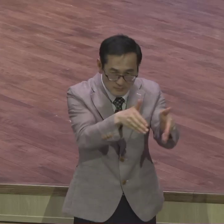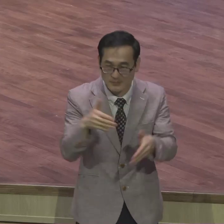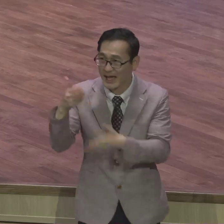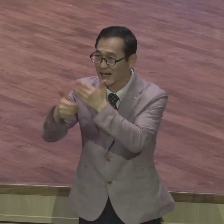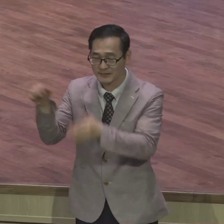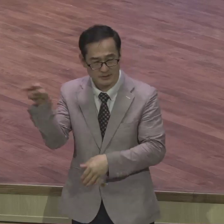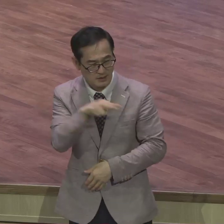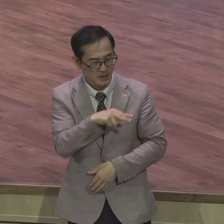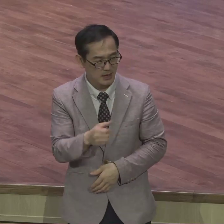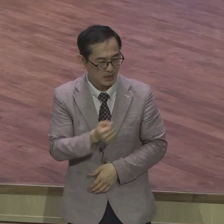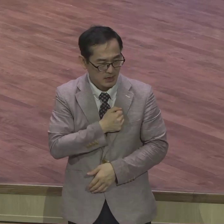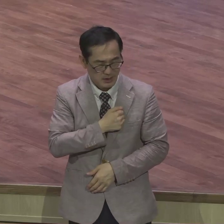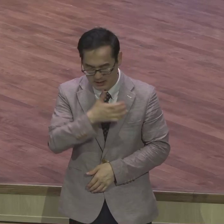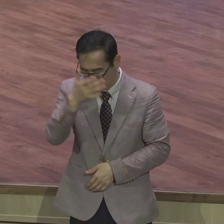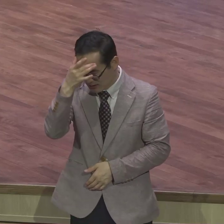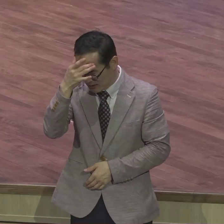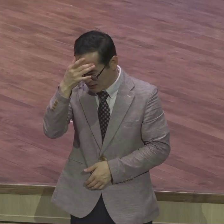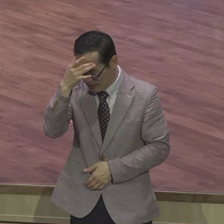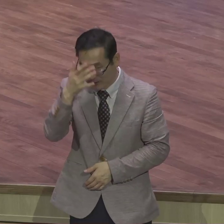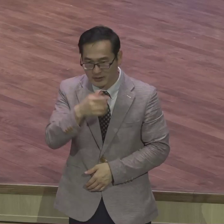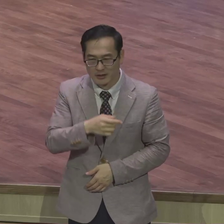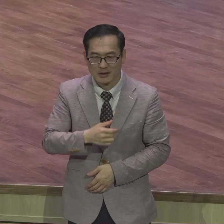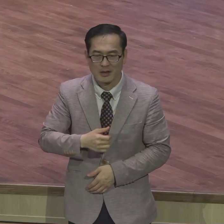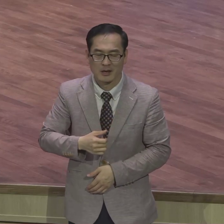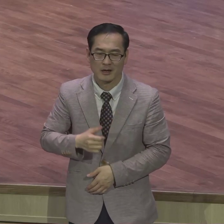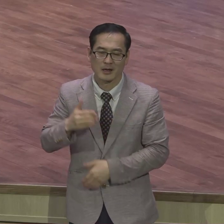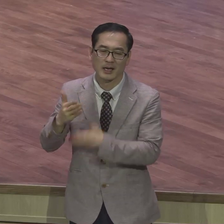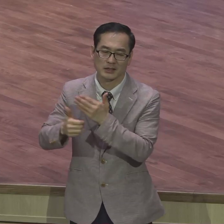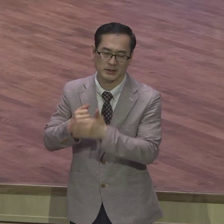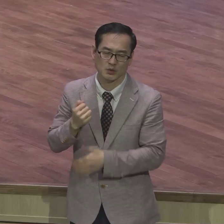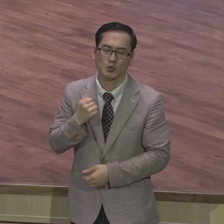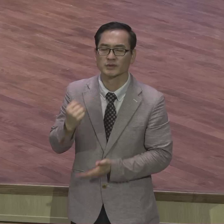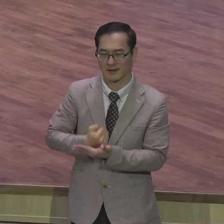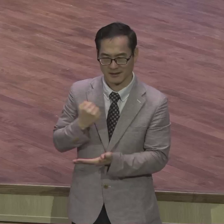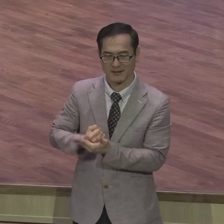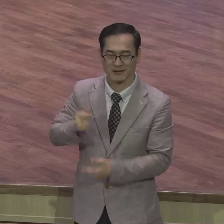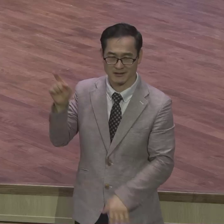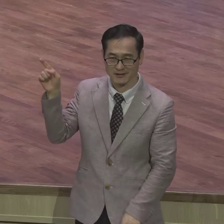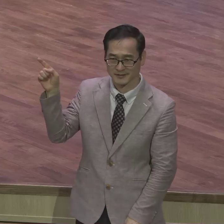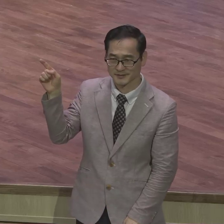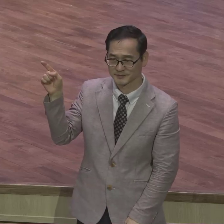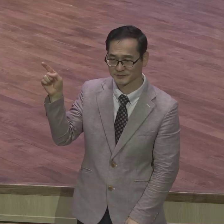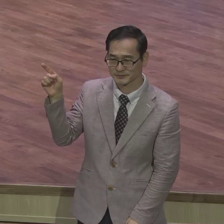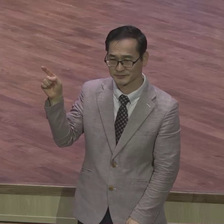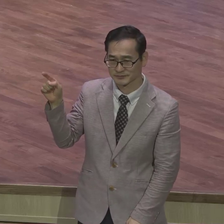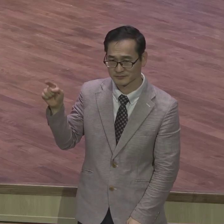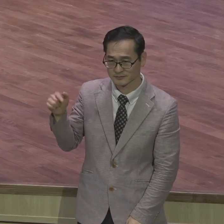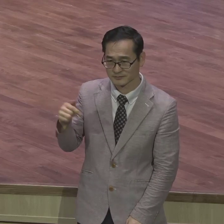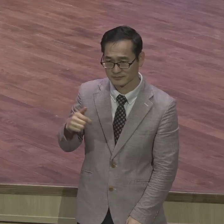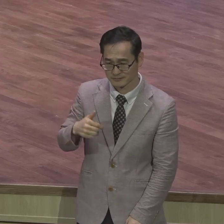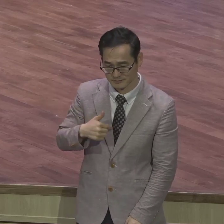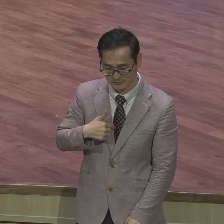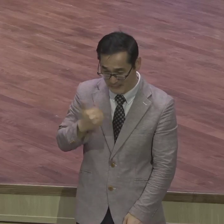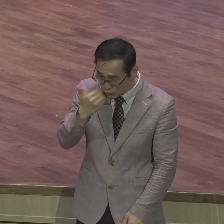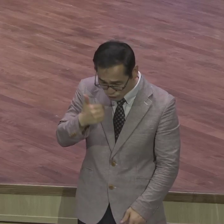하신다니까요 그래서 한국교회 세계에 다 문 닫는 거예요 지금 자기 정체에서 놓쳐보니까 내가 누군지 놓쳐보니까